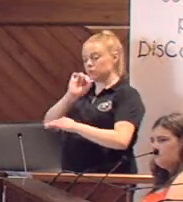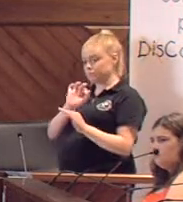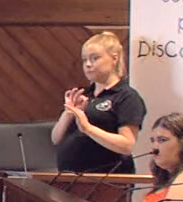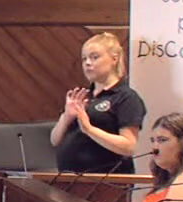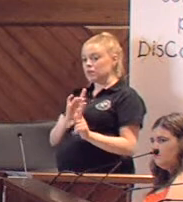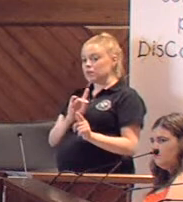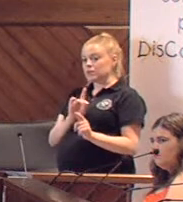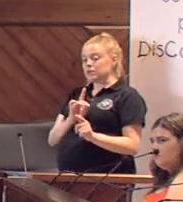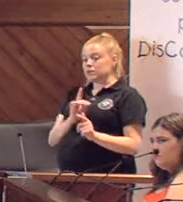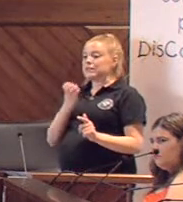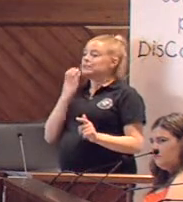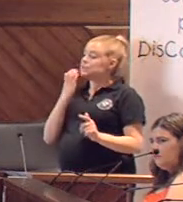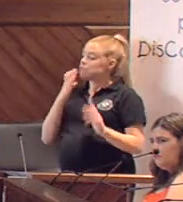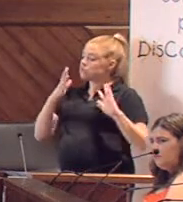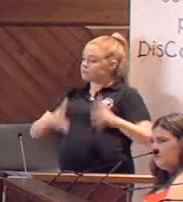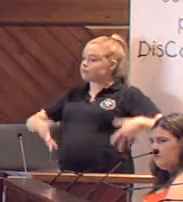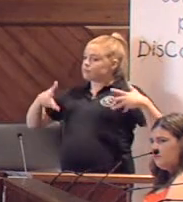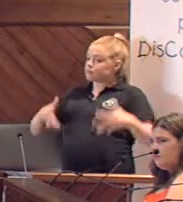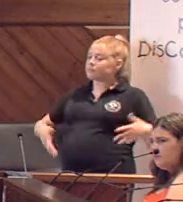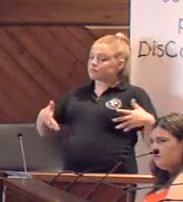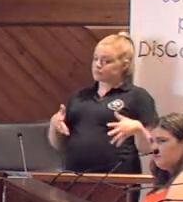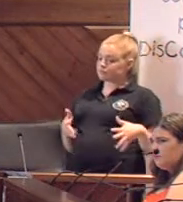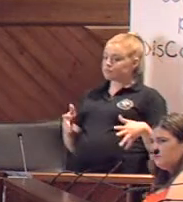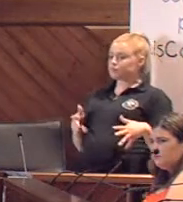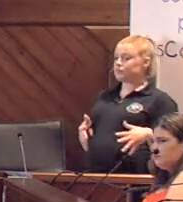Entonces, quizás el uso de una silla de ruedas, en este caso,